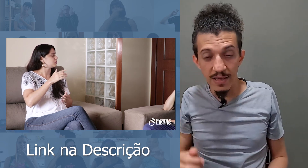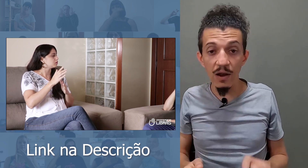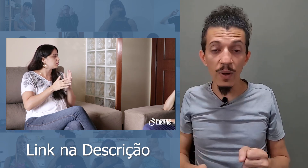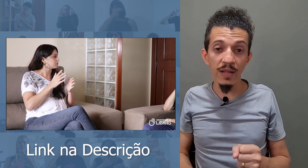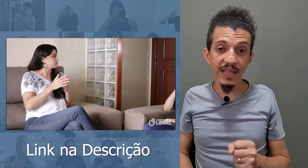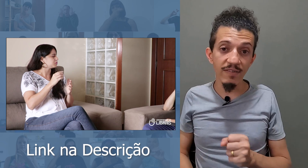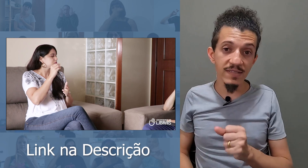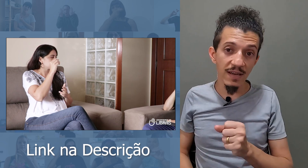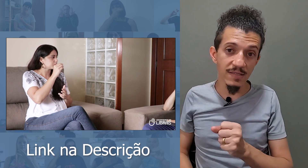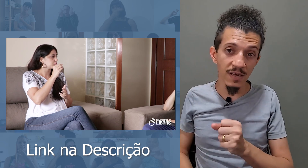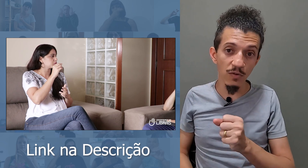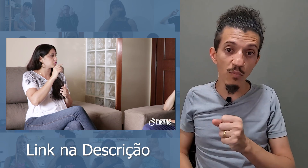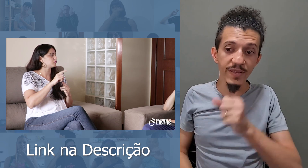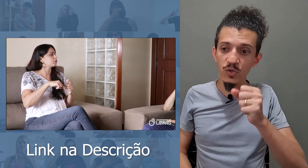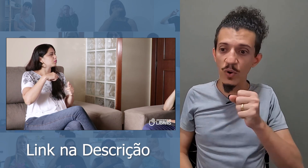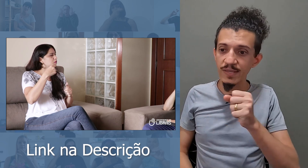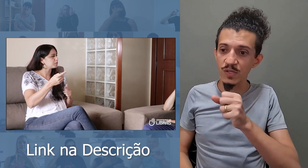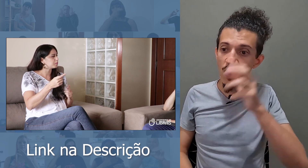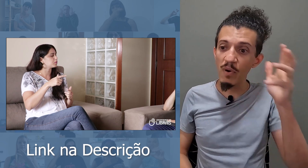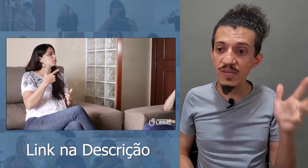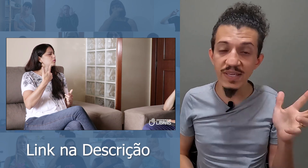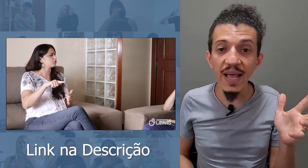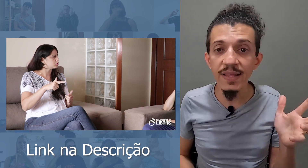a Luana estava sinalizando muitas coisas com a mão esquerda.